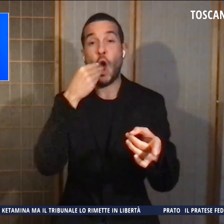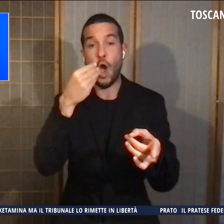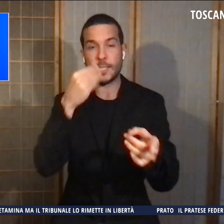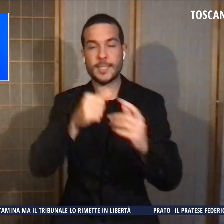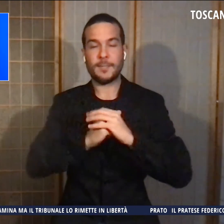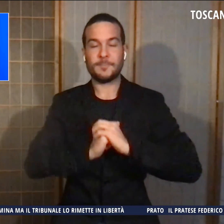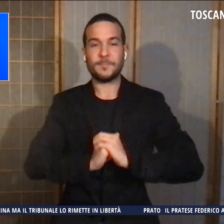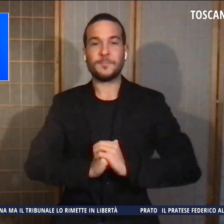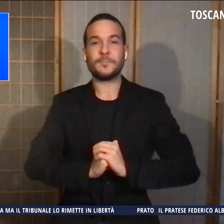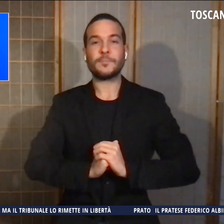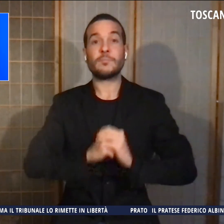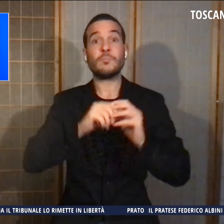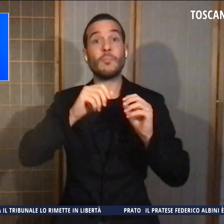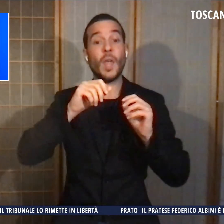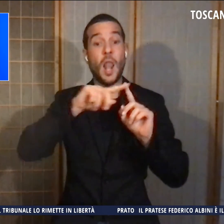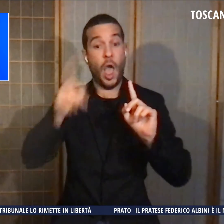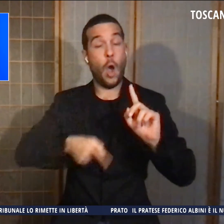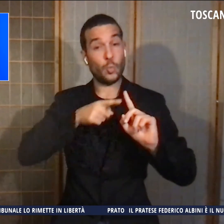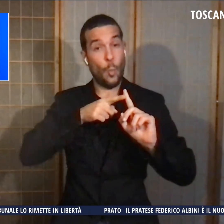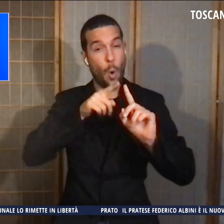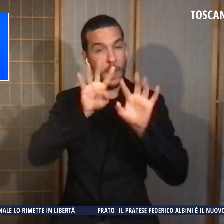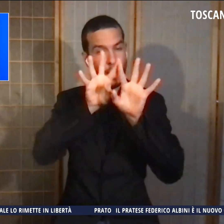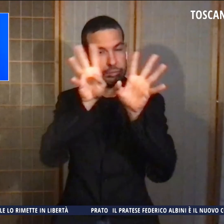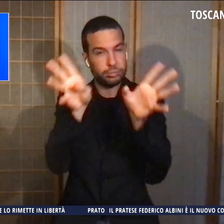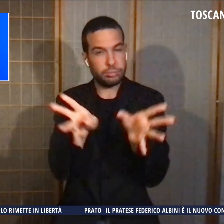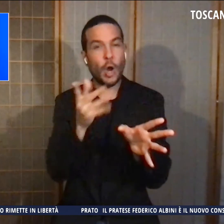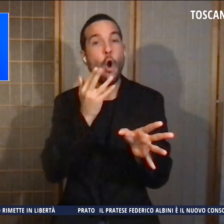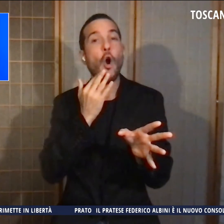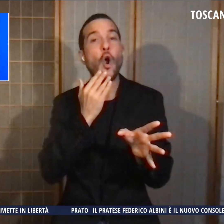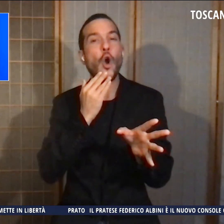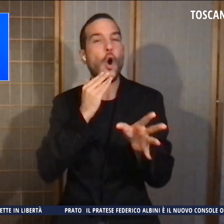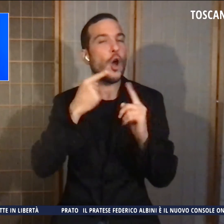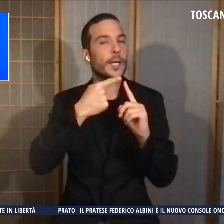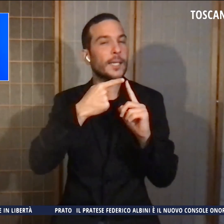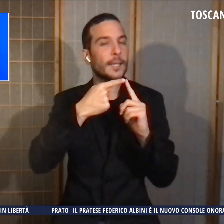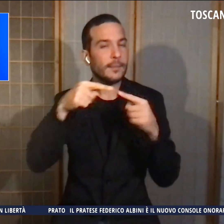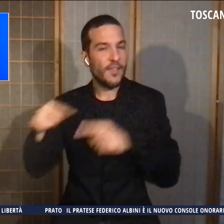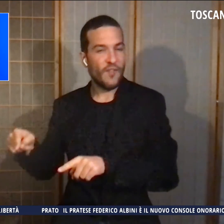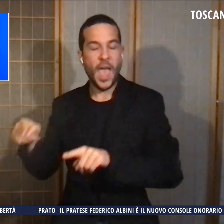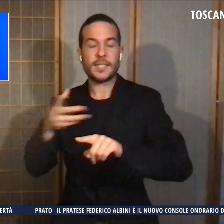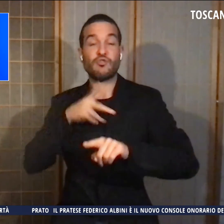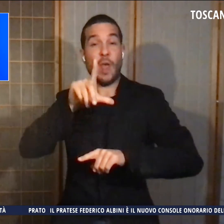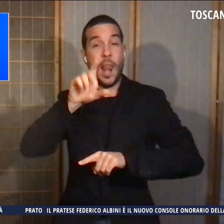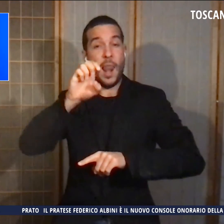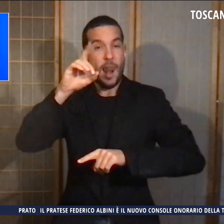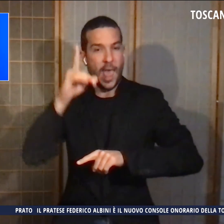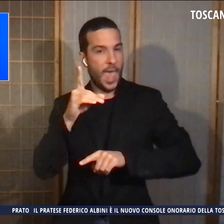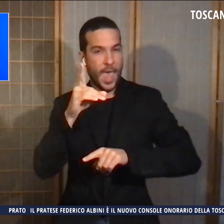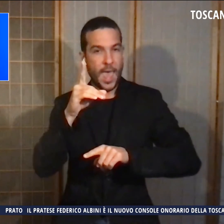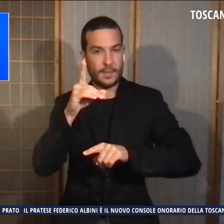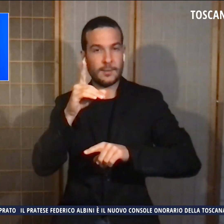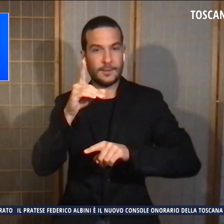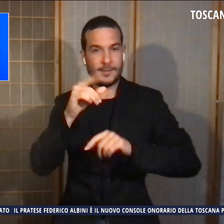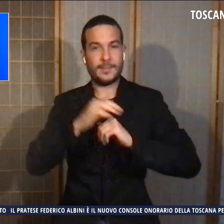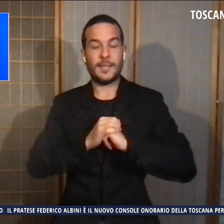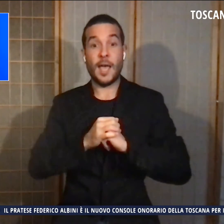La ruota si illumina in tanti colori diversi grazie a speciali LED creando gradevoli suggestioni. L'energia che